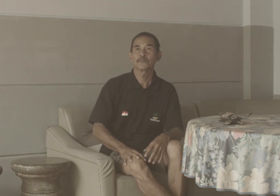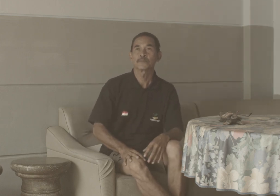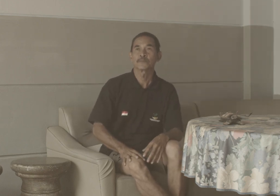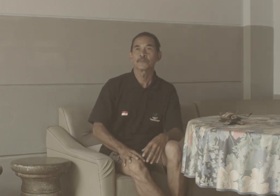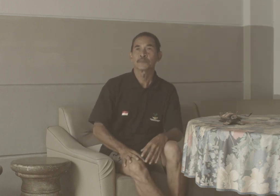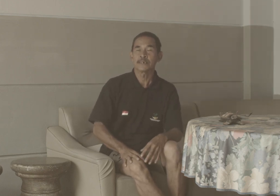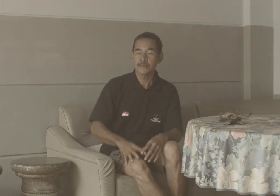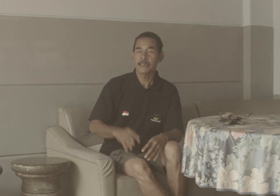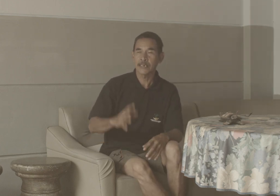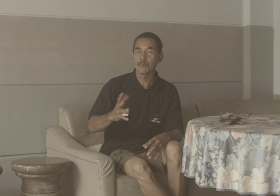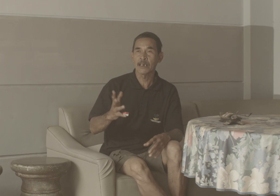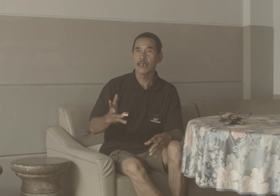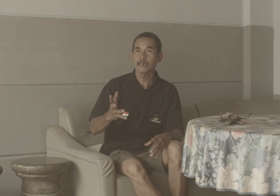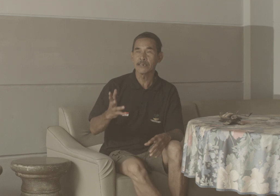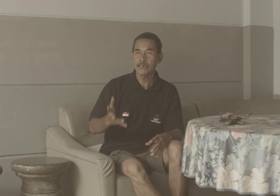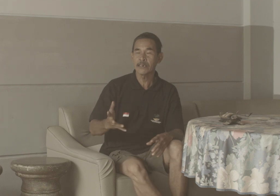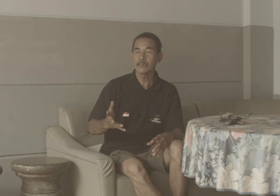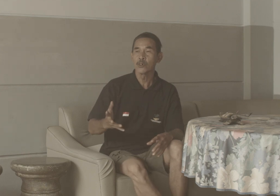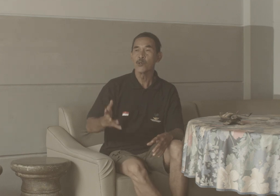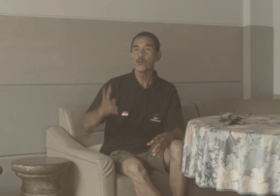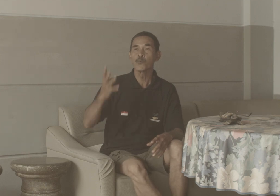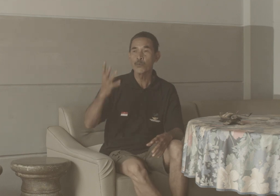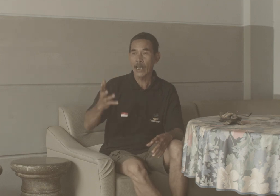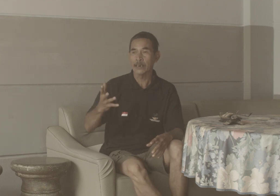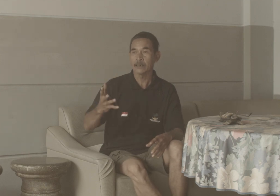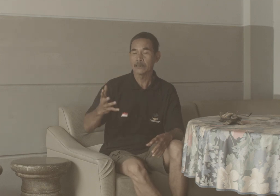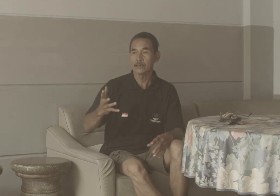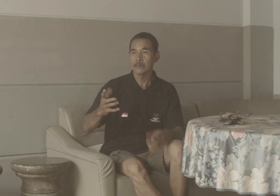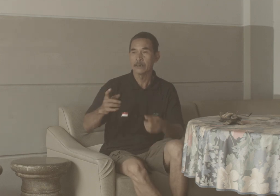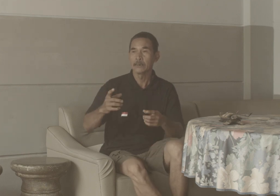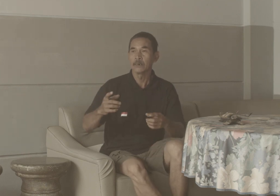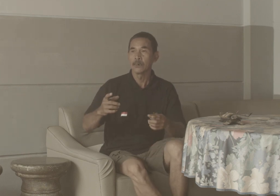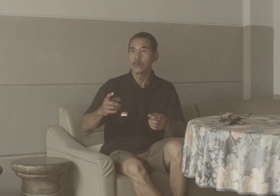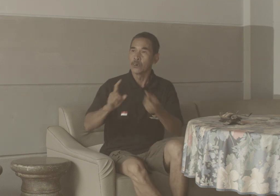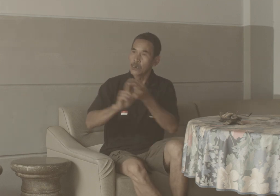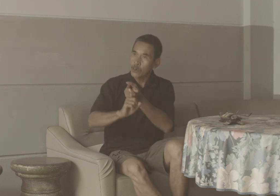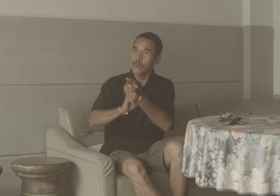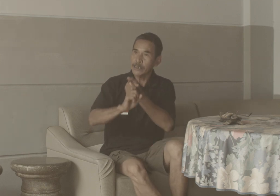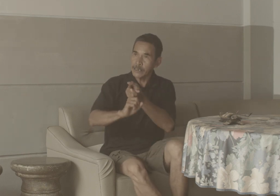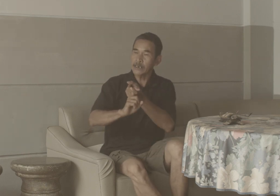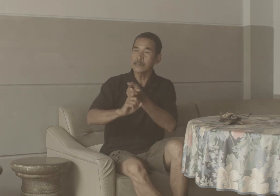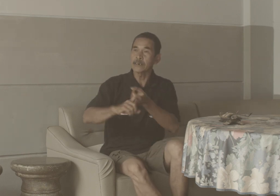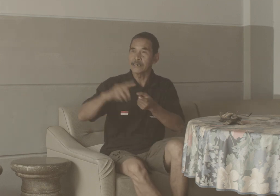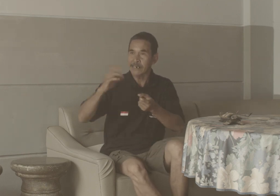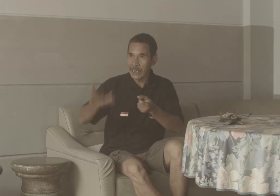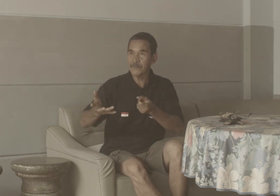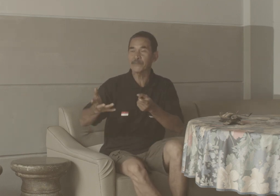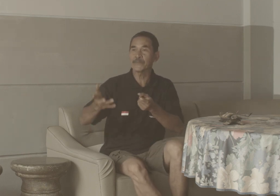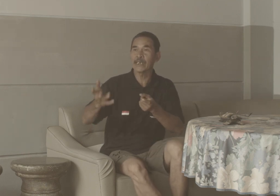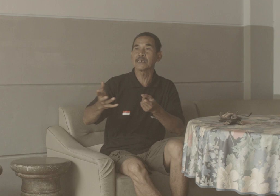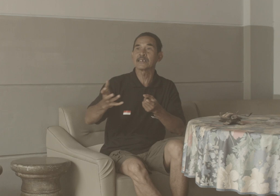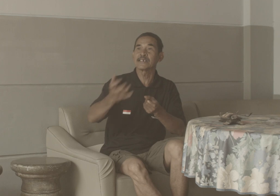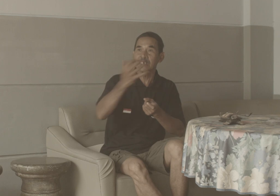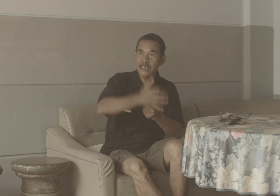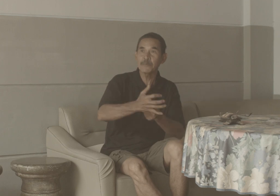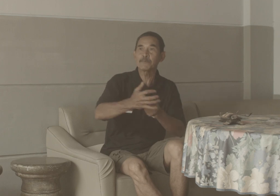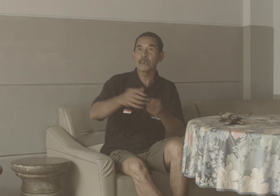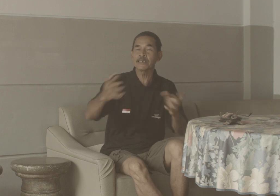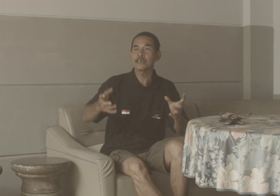Di desa Bengkala ini Di Hubungan Connecting Deaf and hearing people here